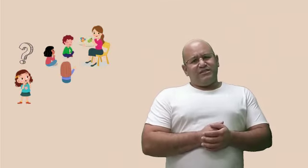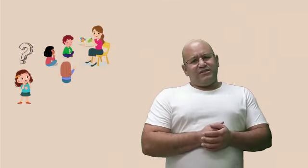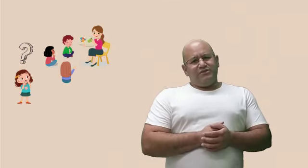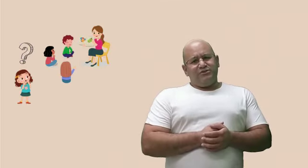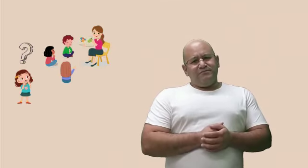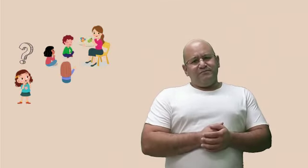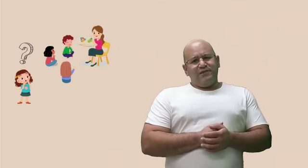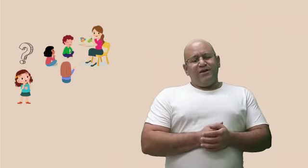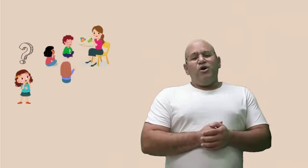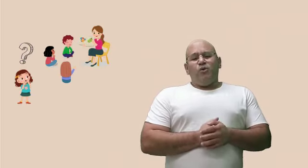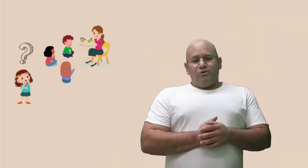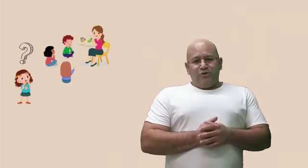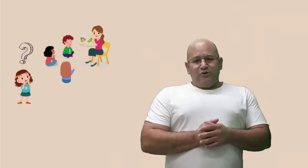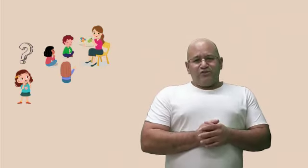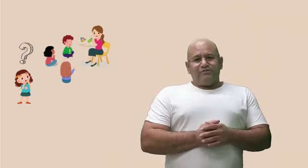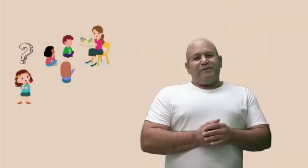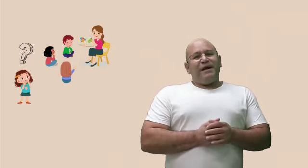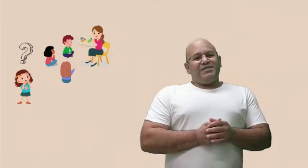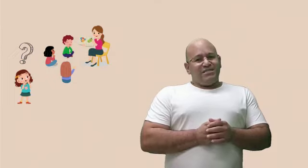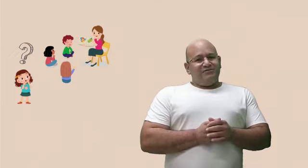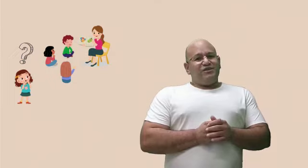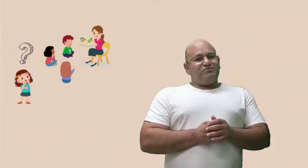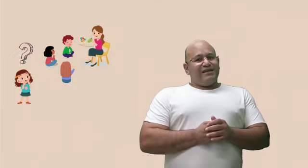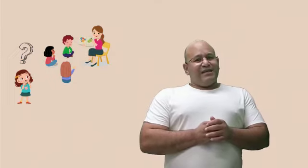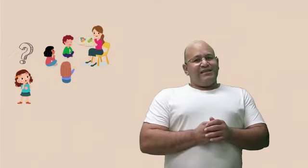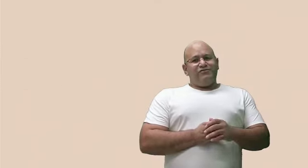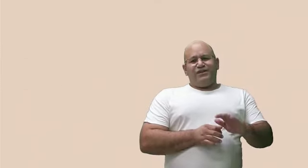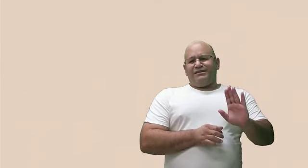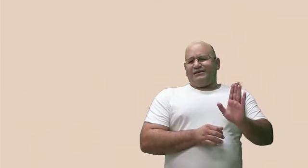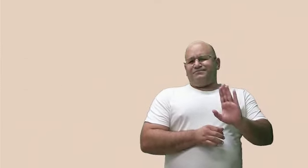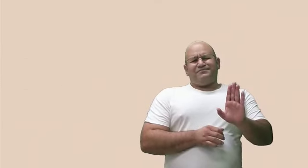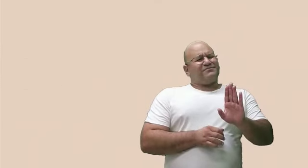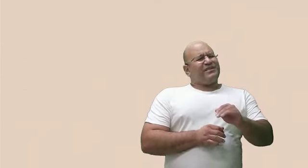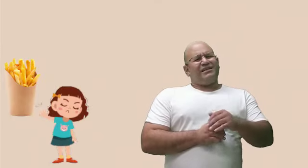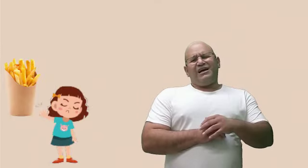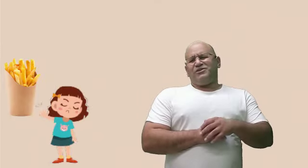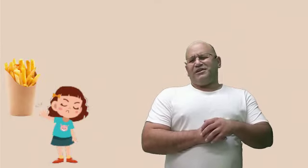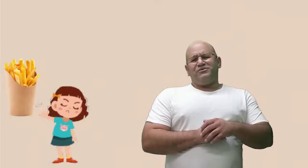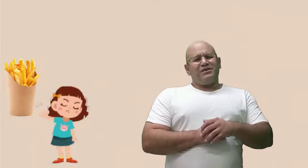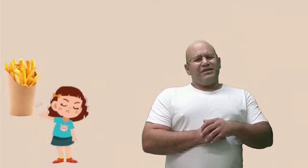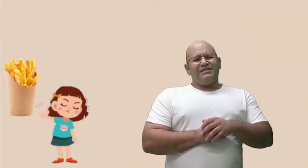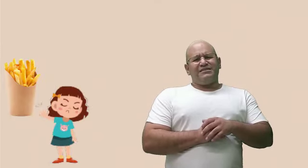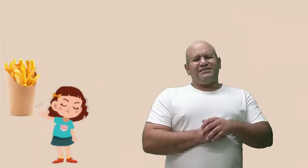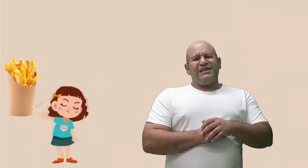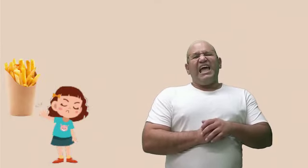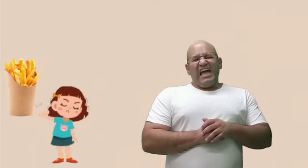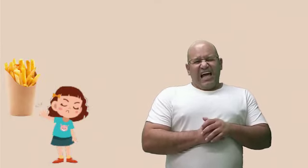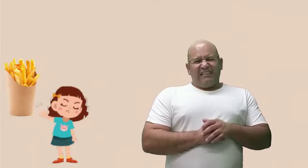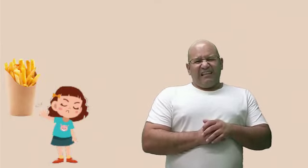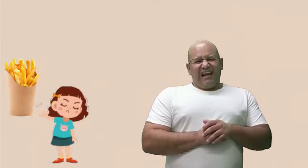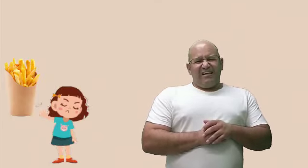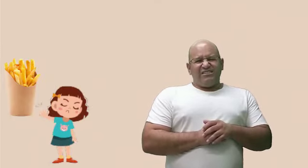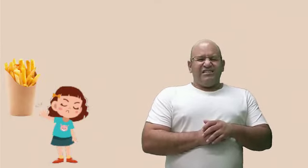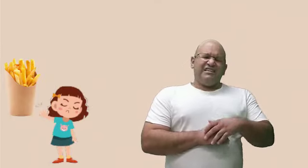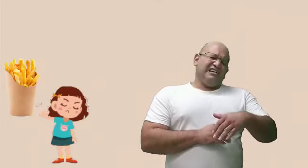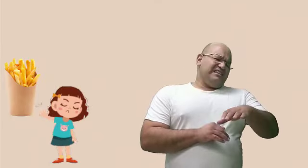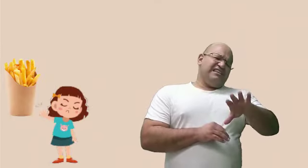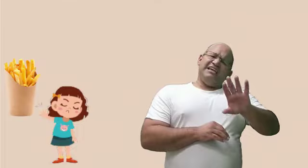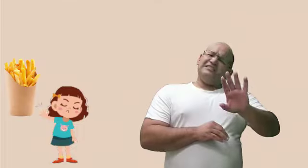ensinou. O almoço, papai tinha feito batata frita, Laura não quis. A tarde, nem